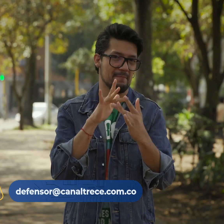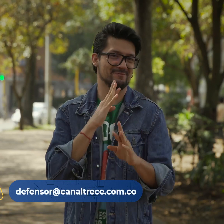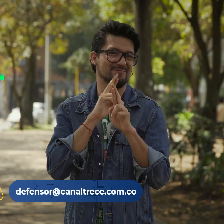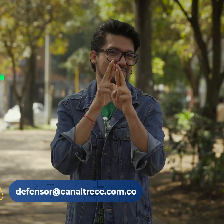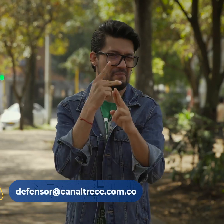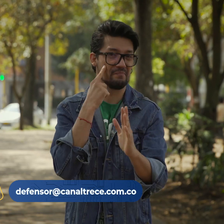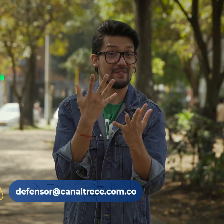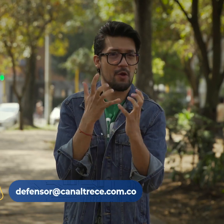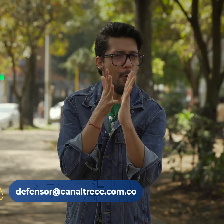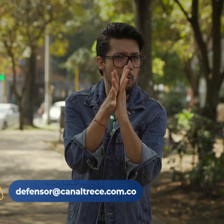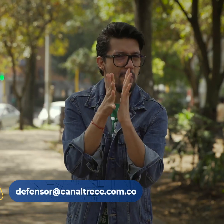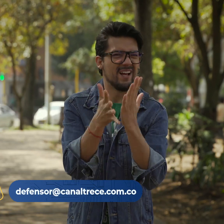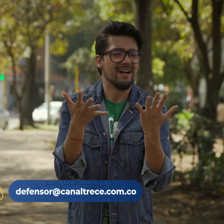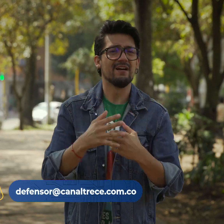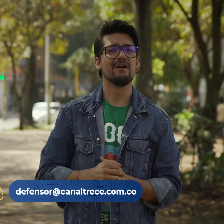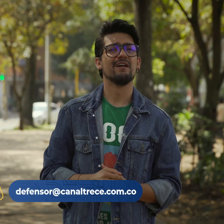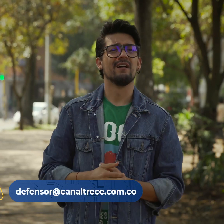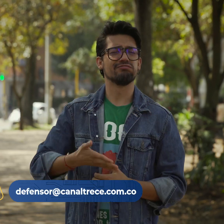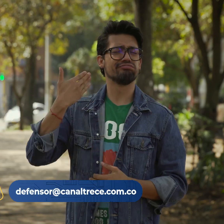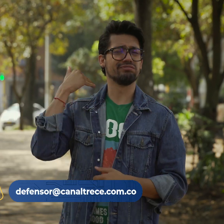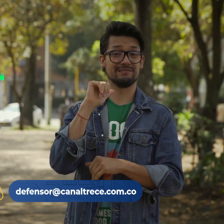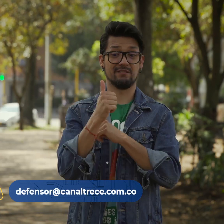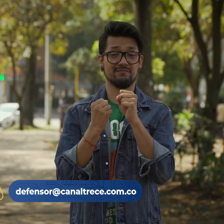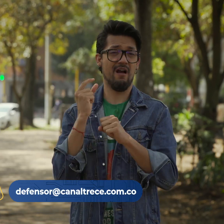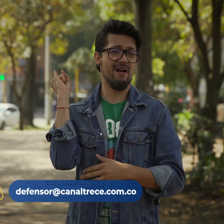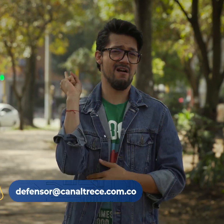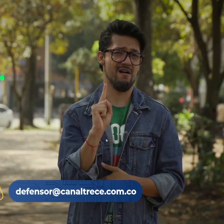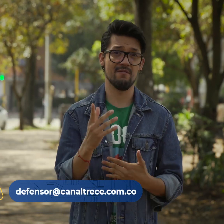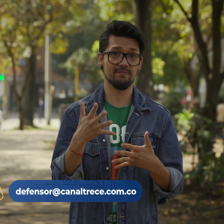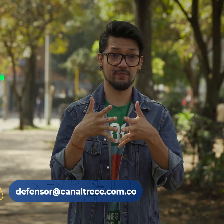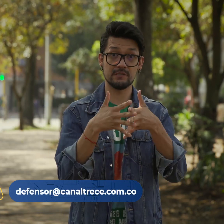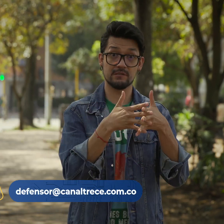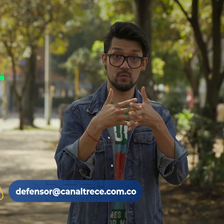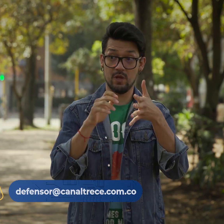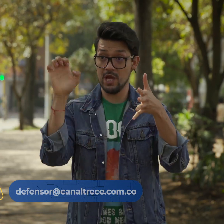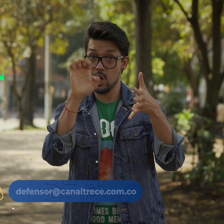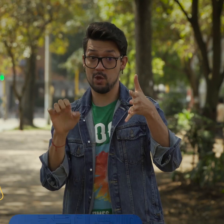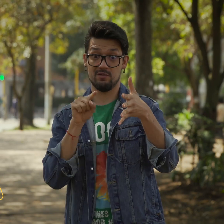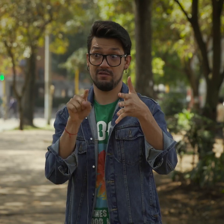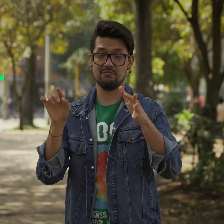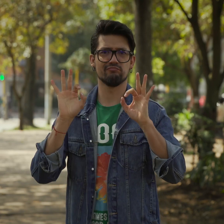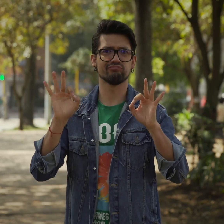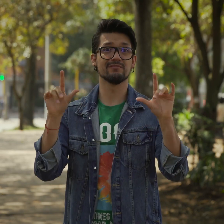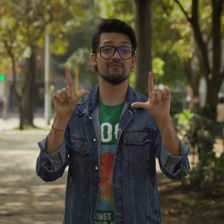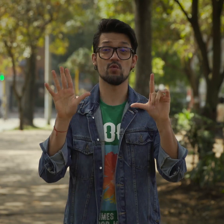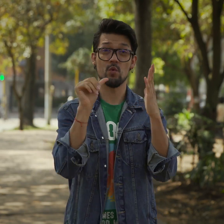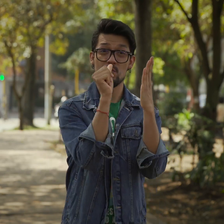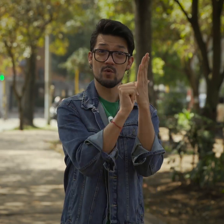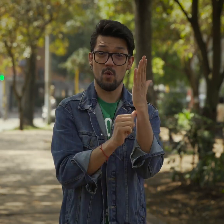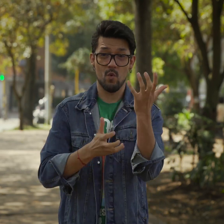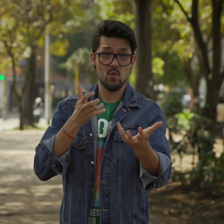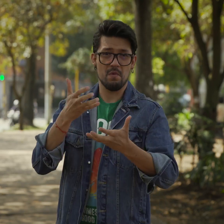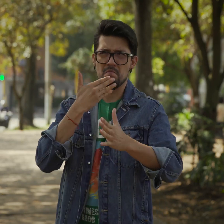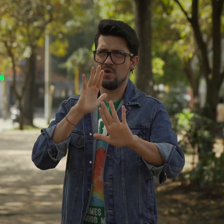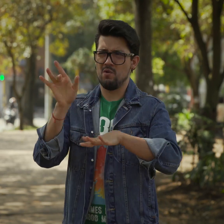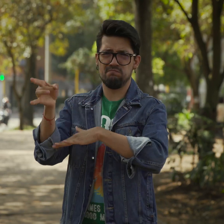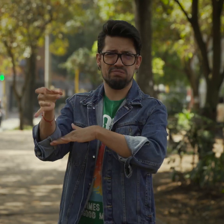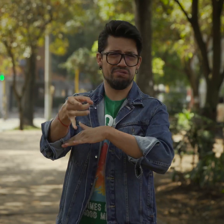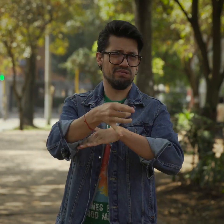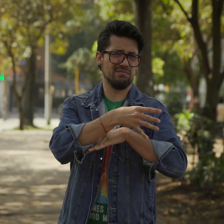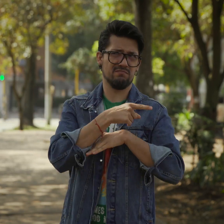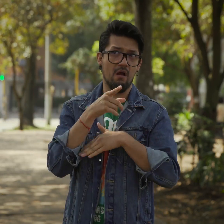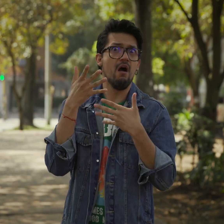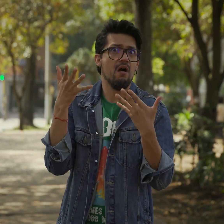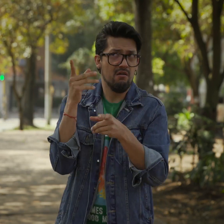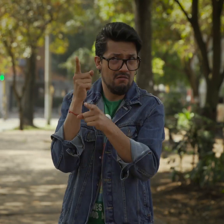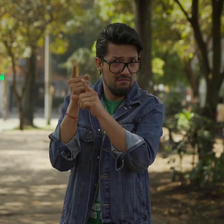contarles que desde hace una década, en Estados Unidos y en Europa, triunfan los programas de cocina.